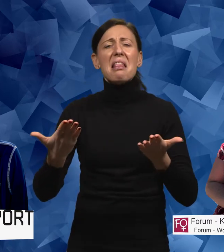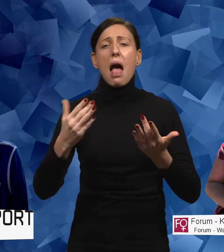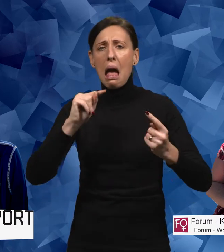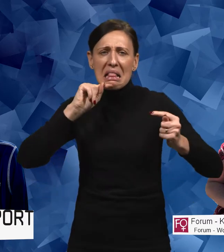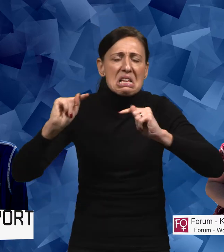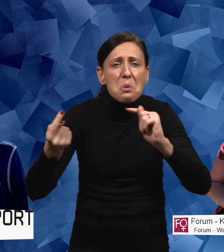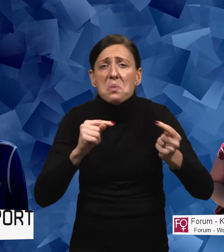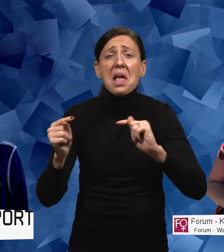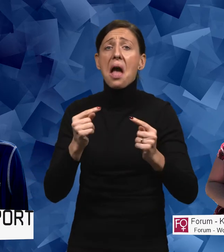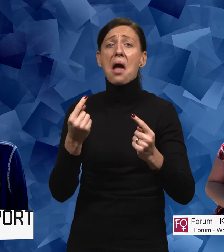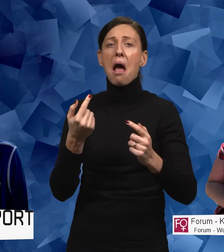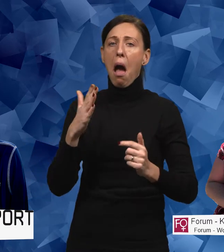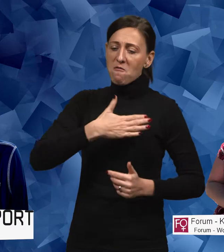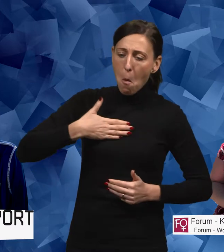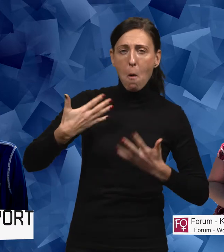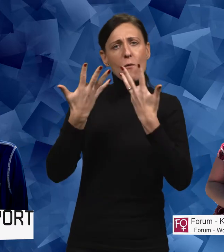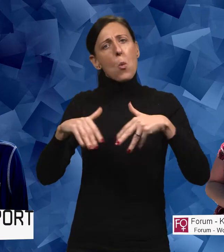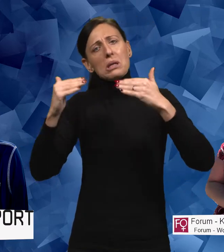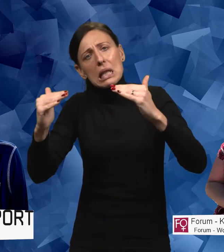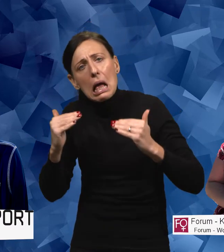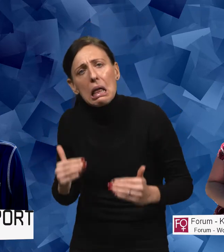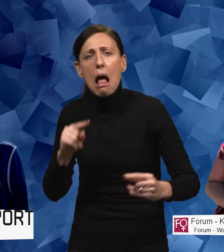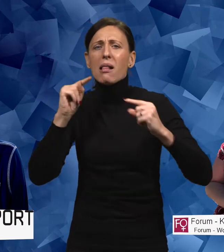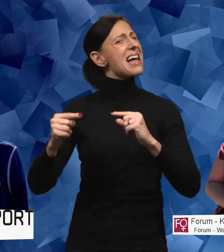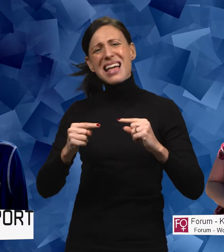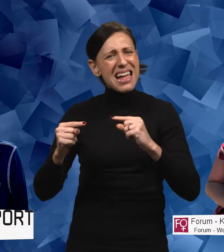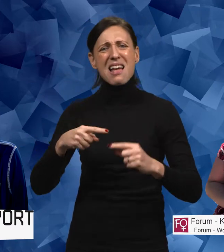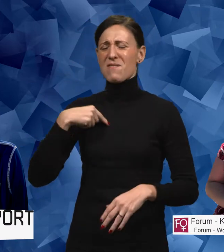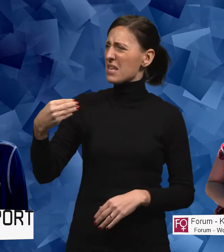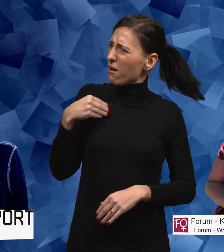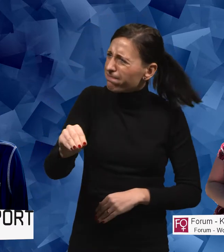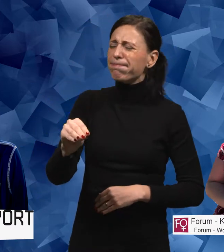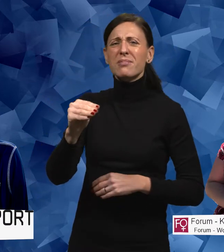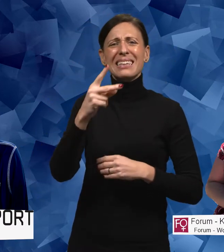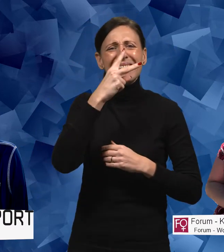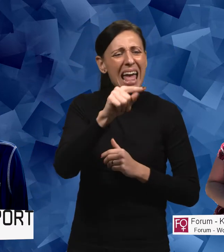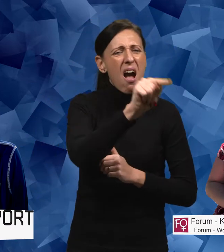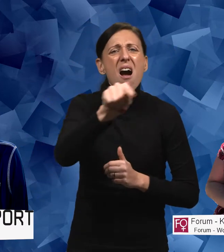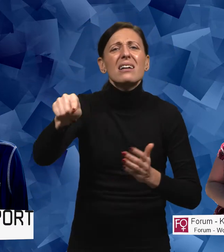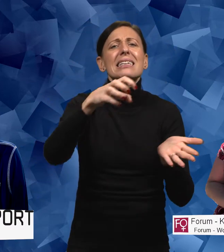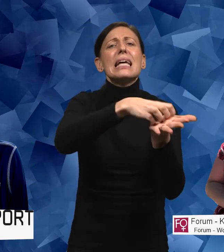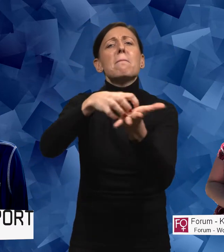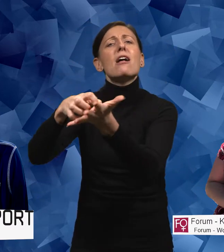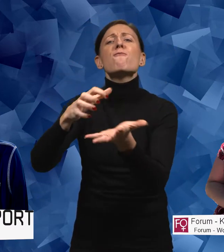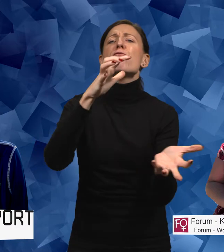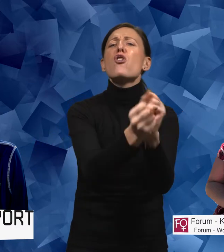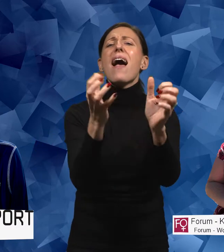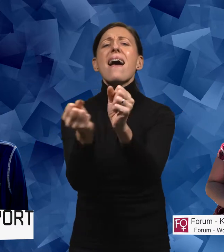och diskuterar våra funktionsnedsättningar utan vi ägnar oss åt samhällsförändring för